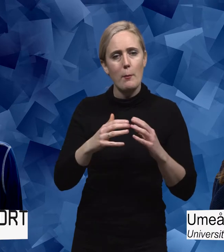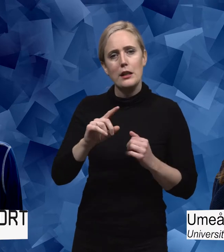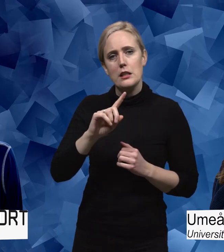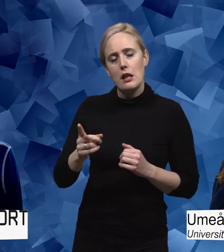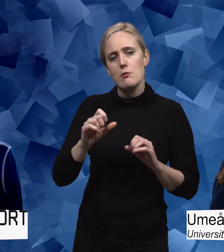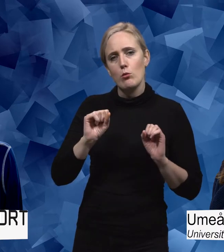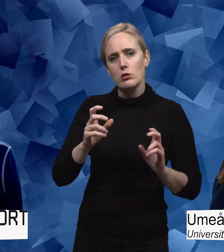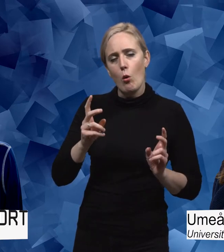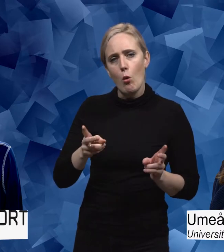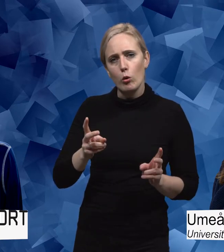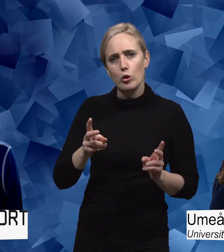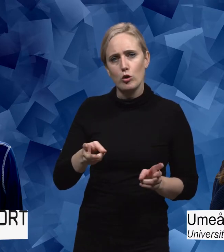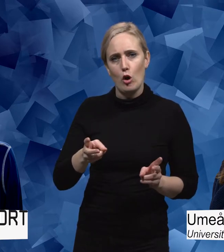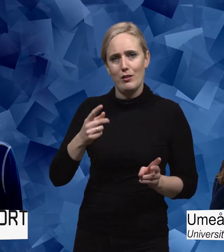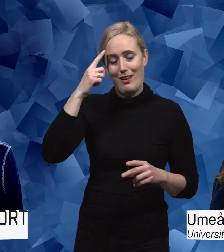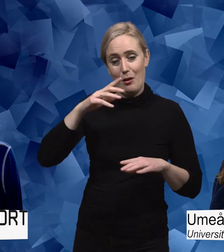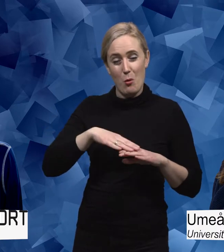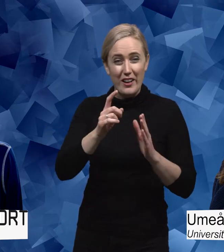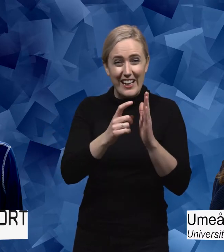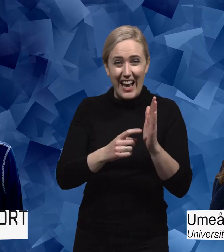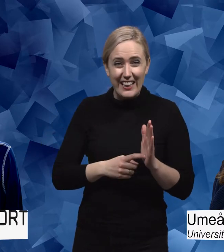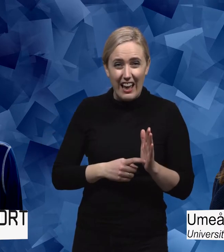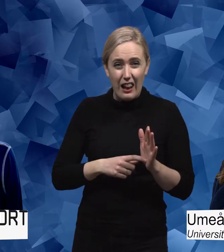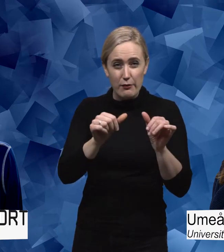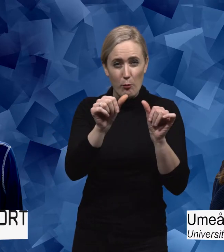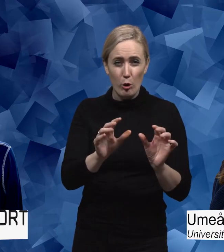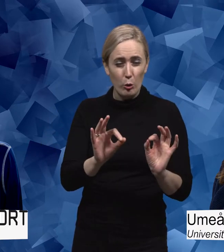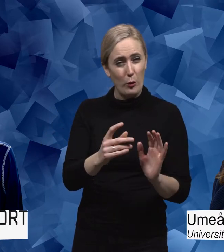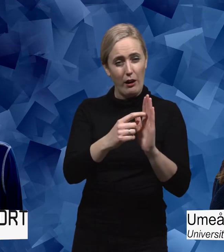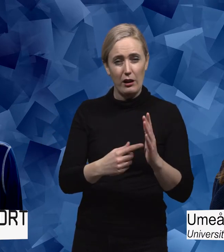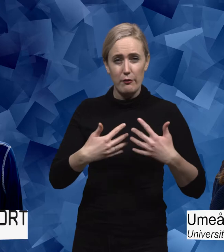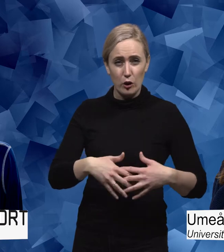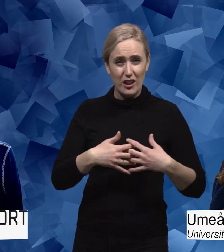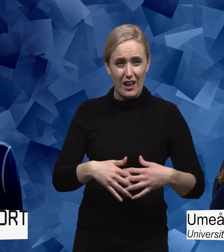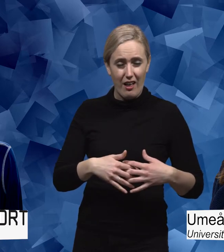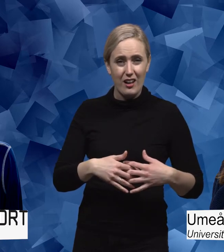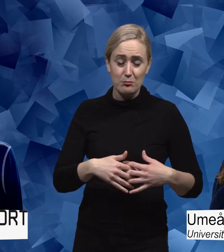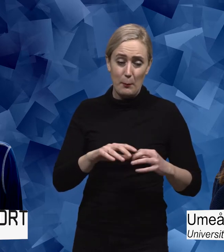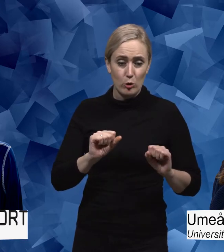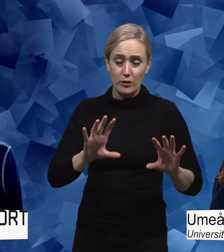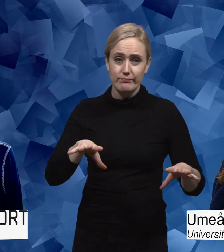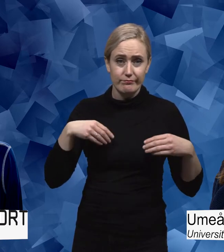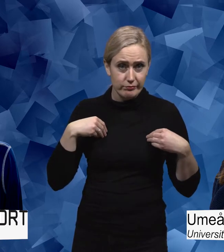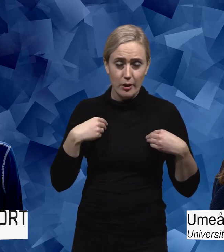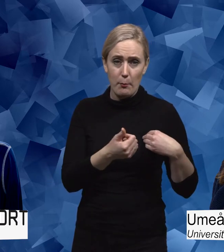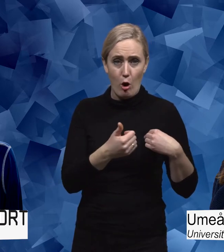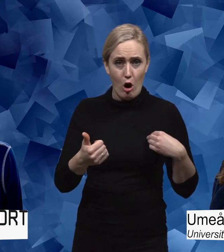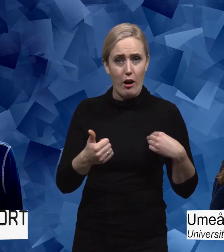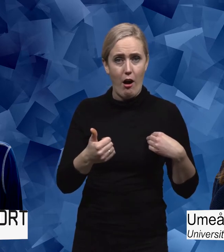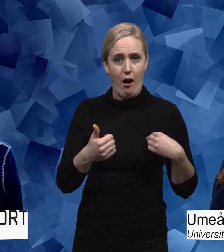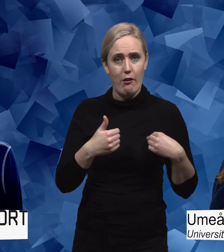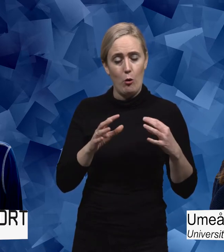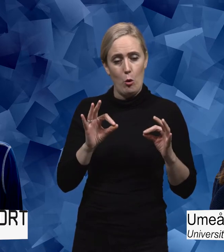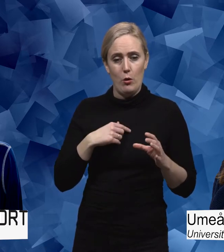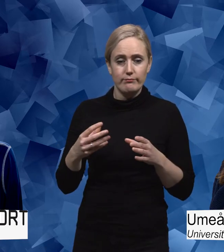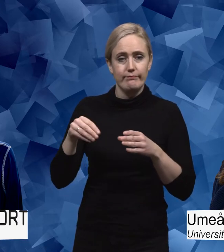underkasta sig det här regelformatet också för att kunna bli accepterad i ett elitidrottssammanhang. Så man måste ju